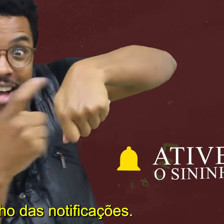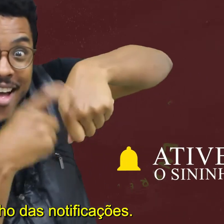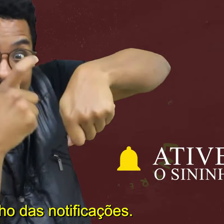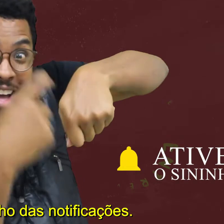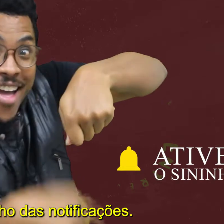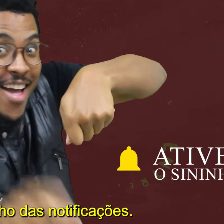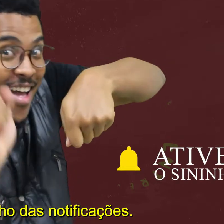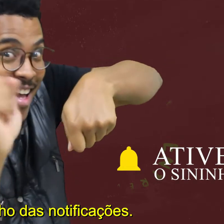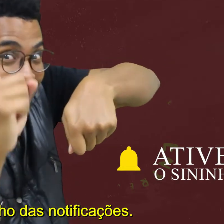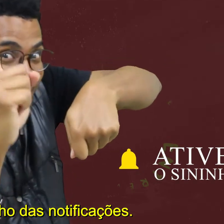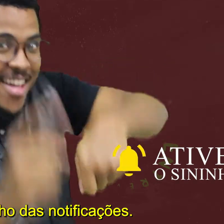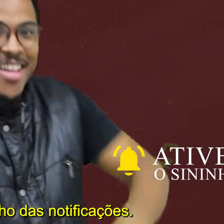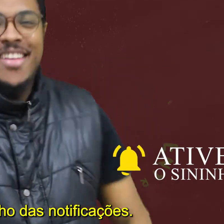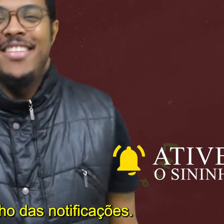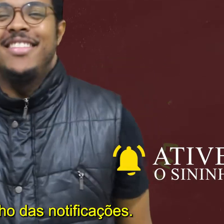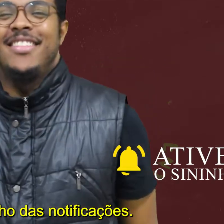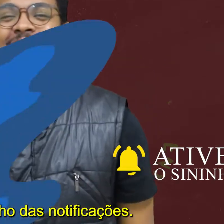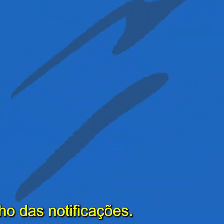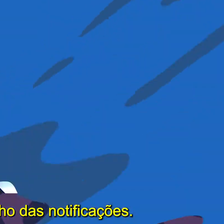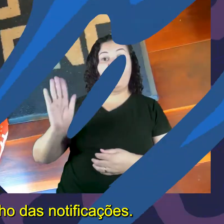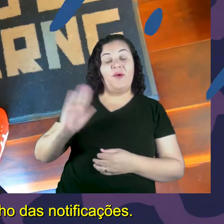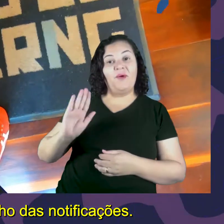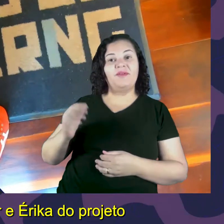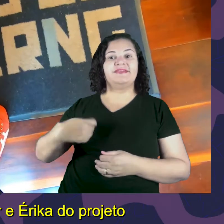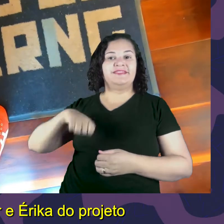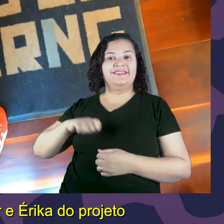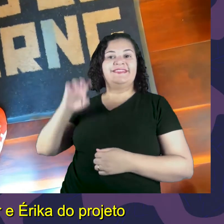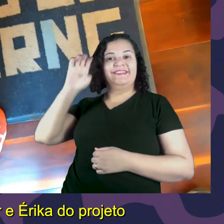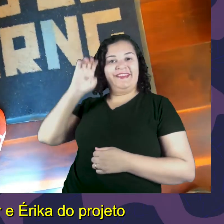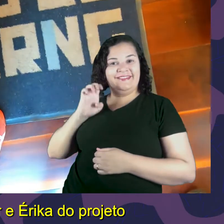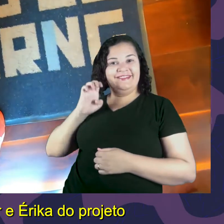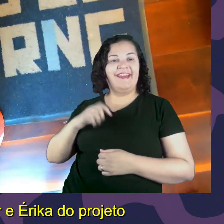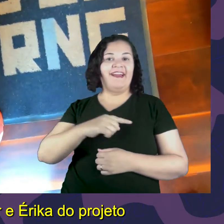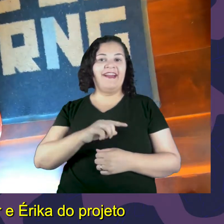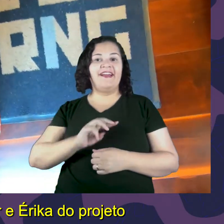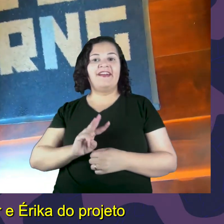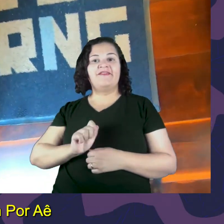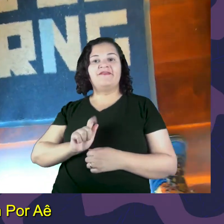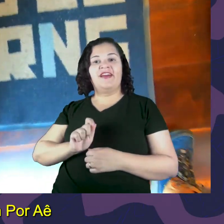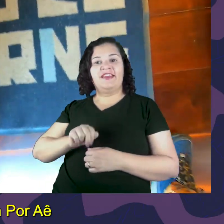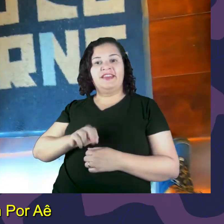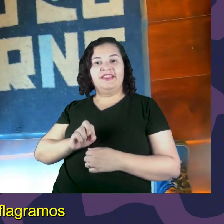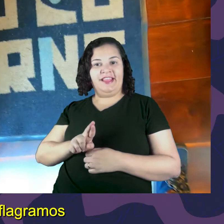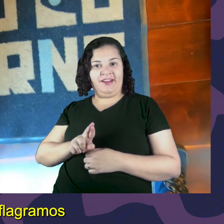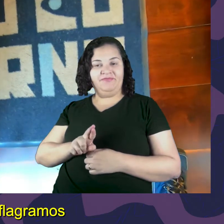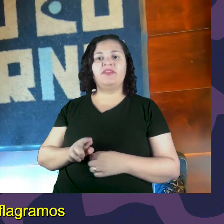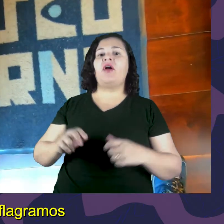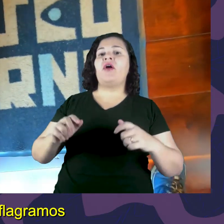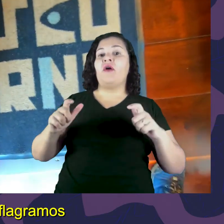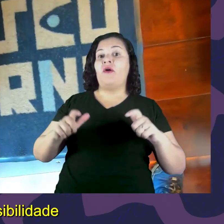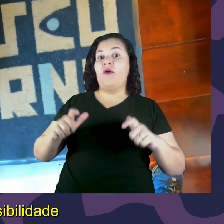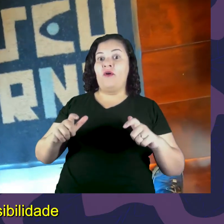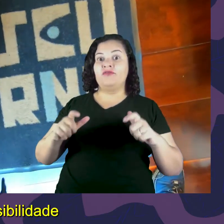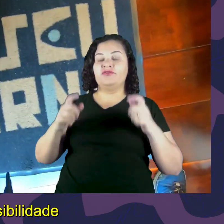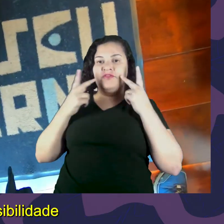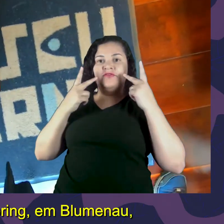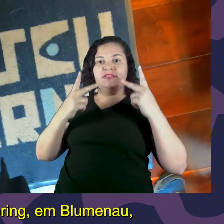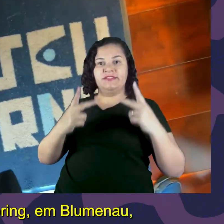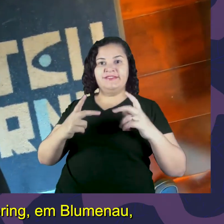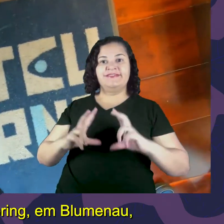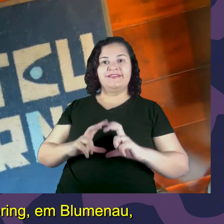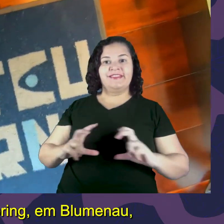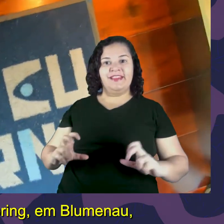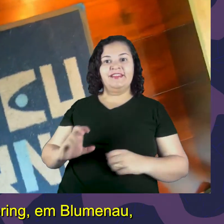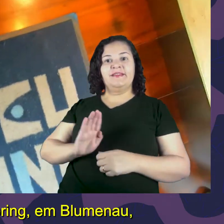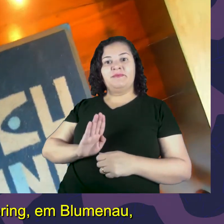e clique no sininho das notificações. Somos Wagner e Erika, do Projeto Bem Por Aí, e nós flagramos acessibilidade